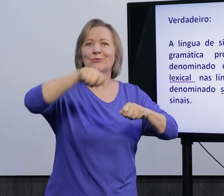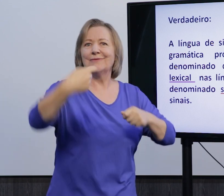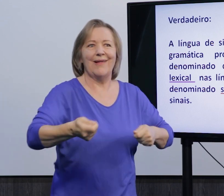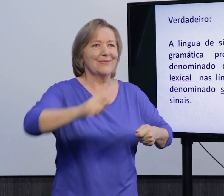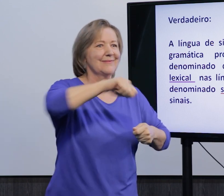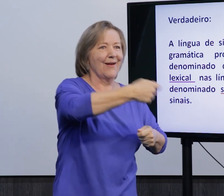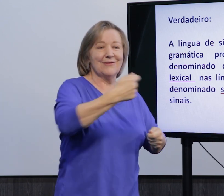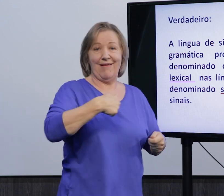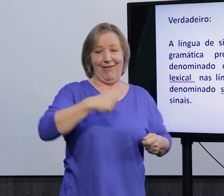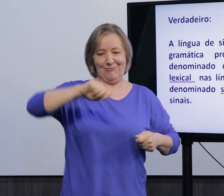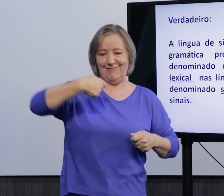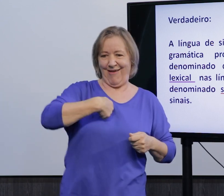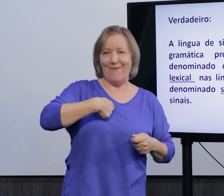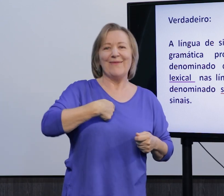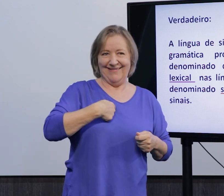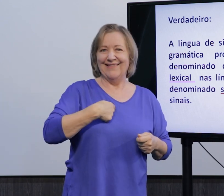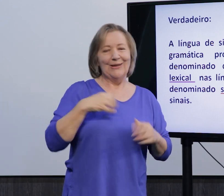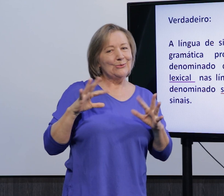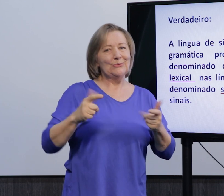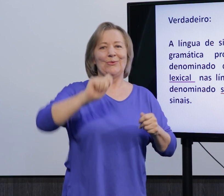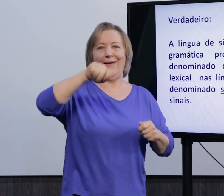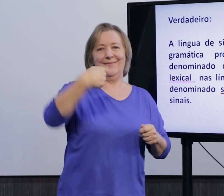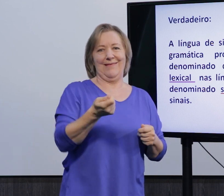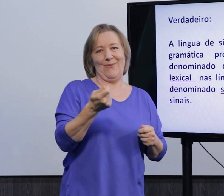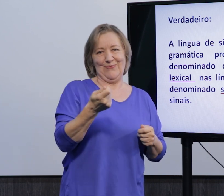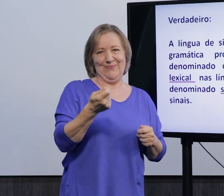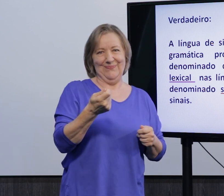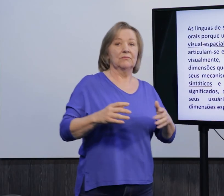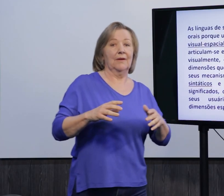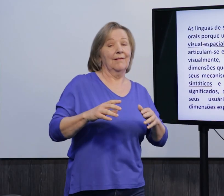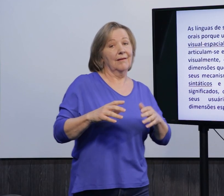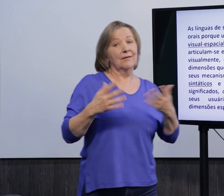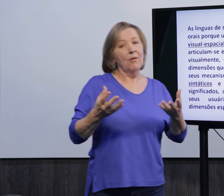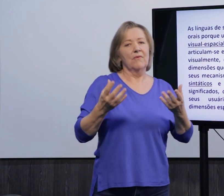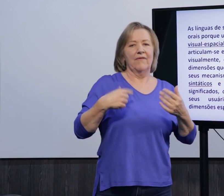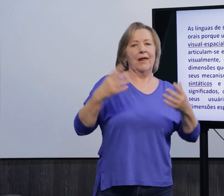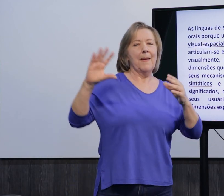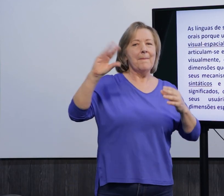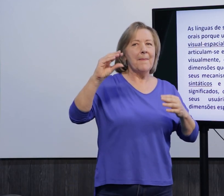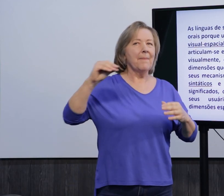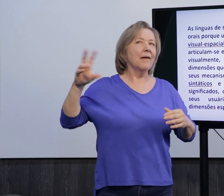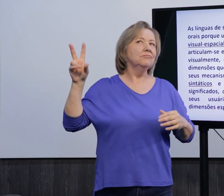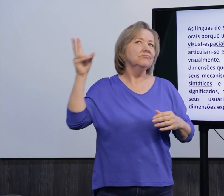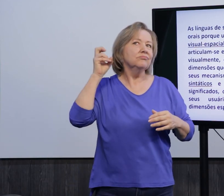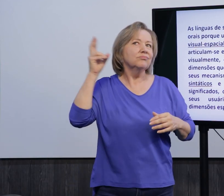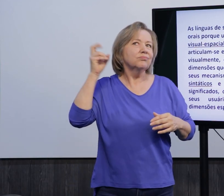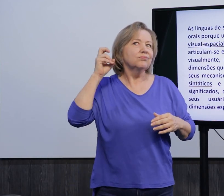o léxico, a palavra, e na libras a gente tem o sinal. Então, a fala, ela usa o canal